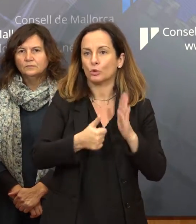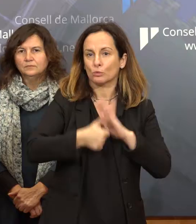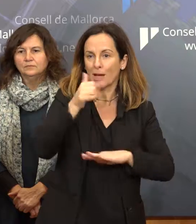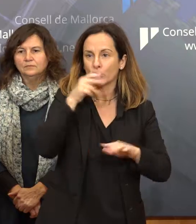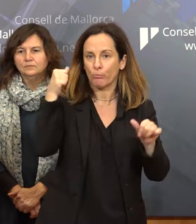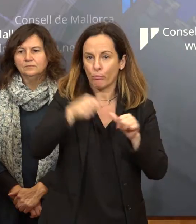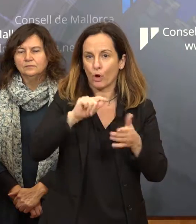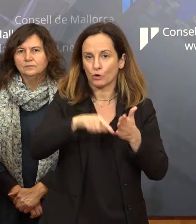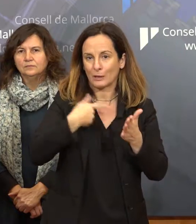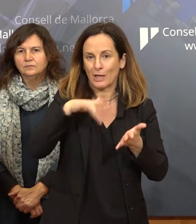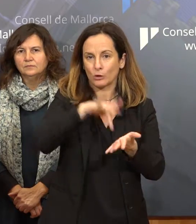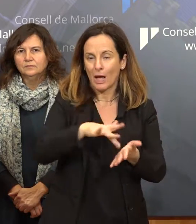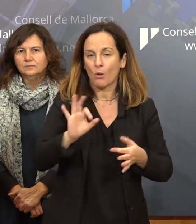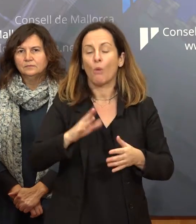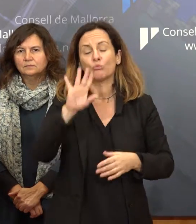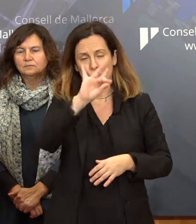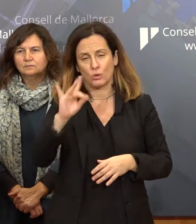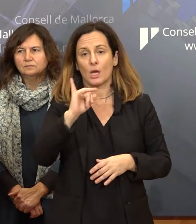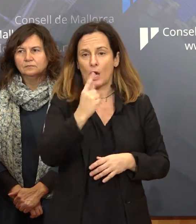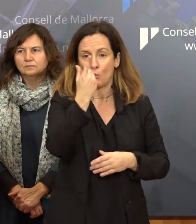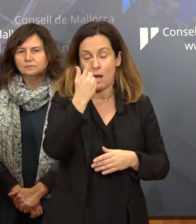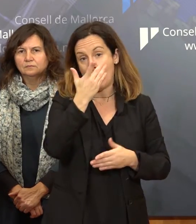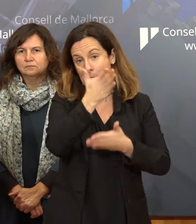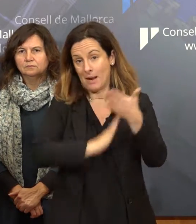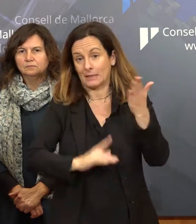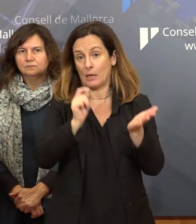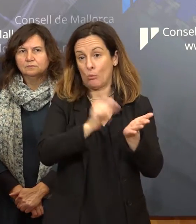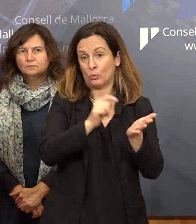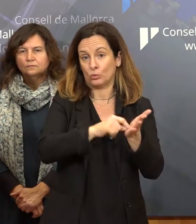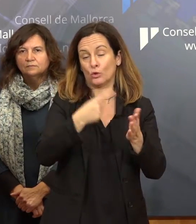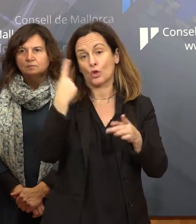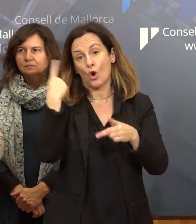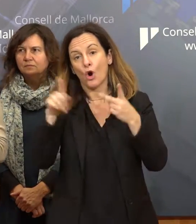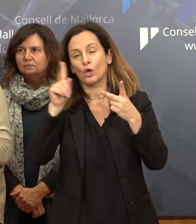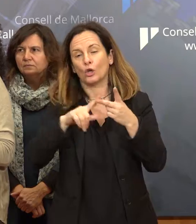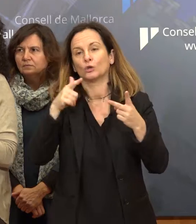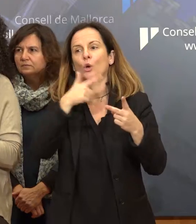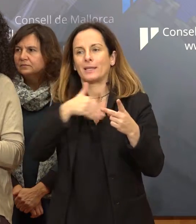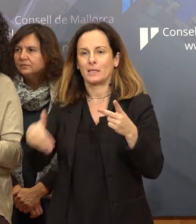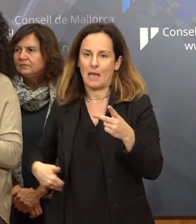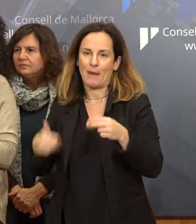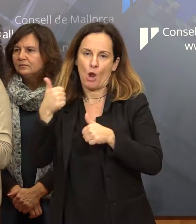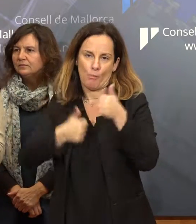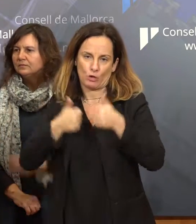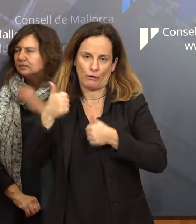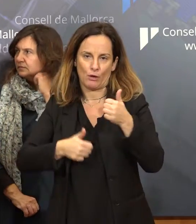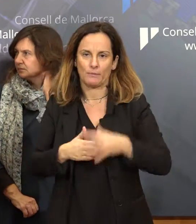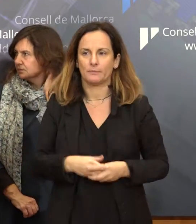mèrits i després una altra que s'hi ha d'examen d'oposició. Sí, després d'això, l'especificitat